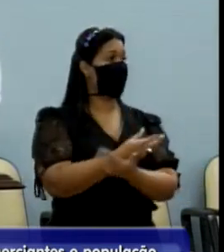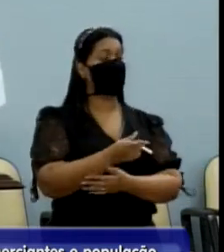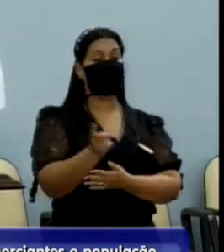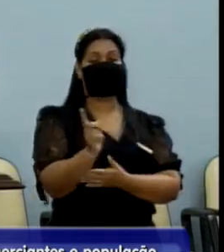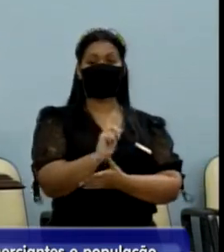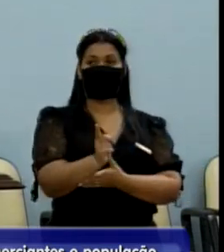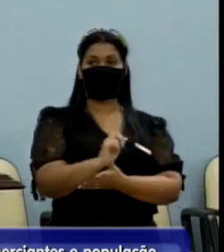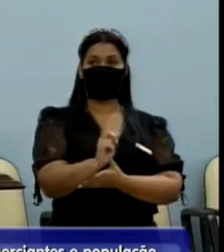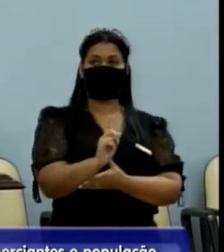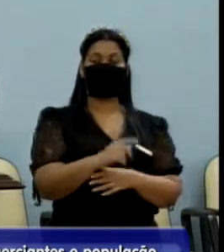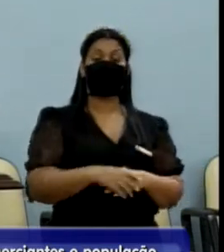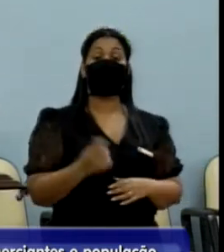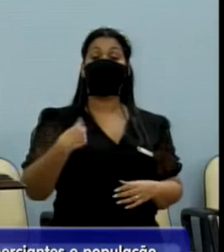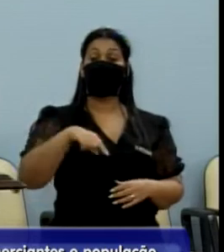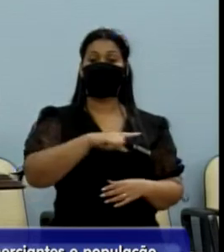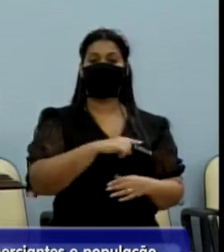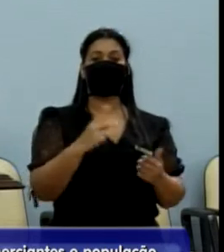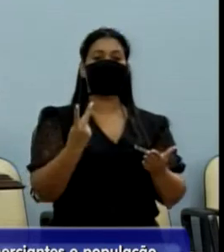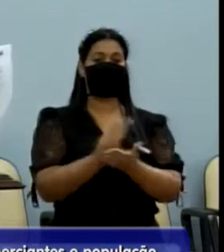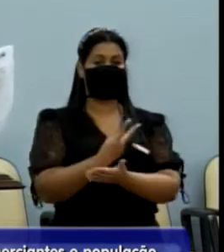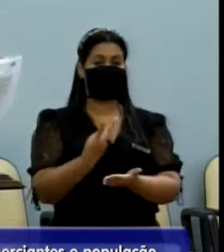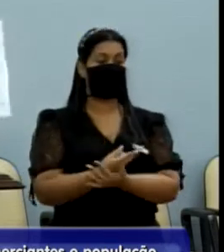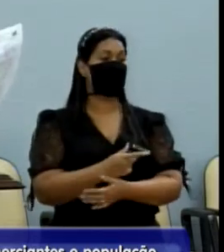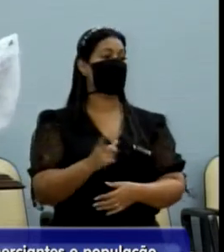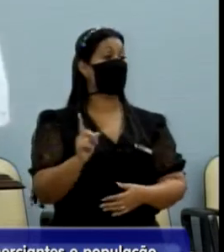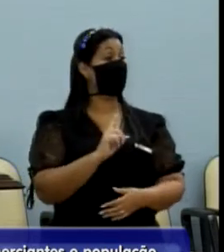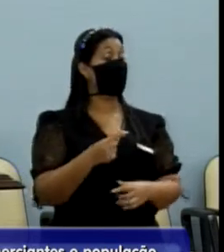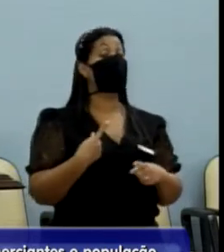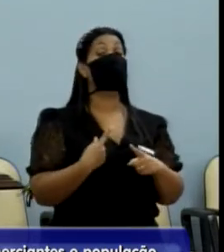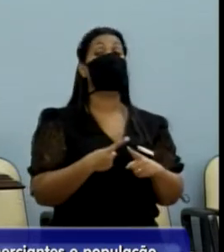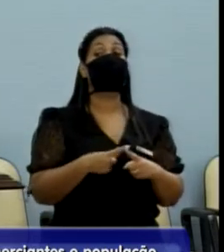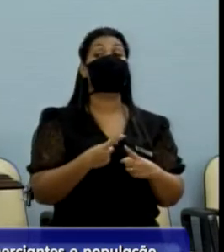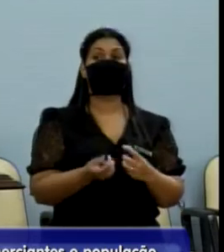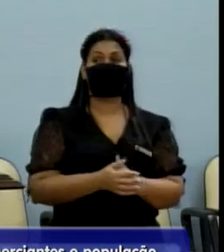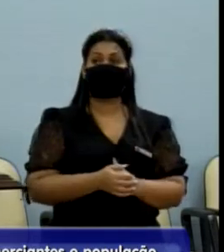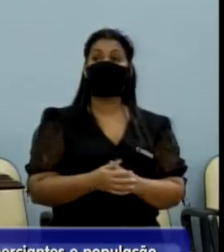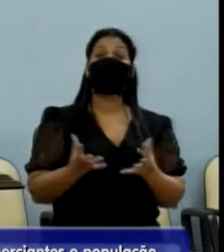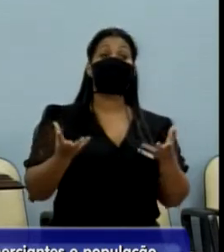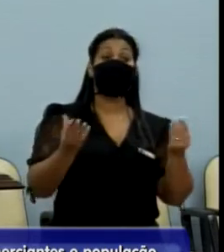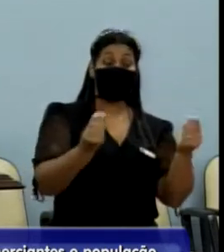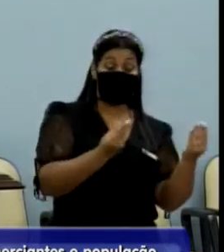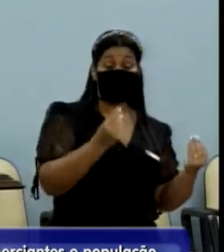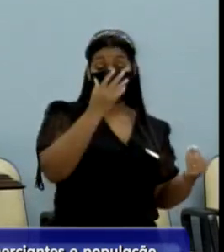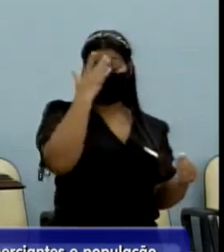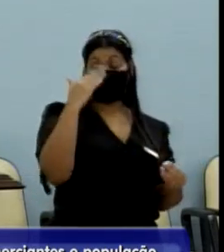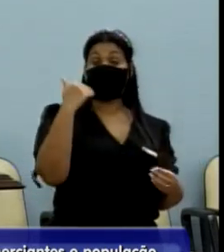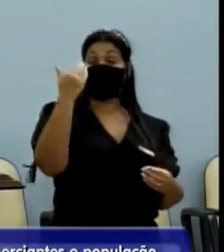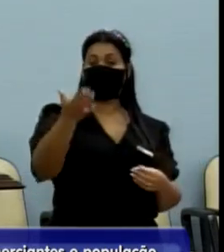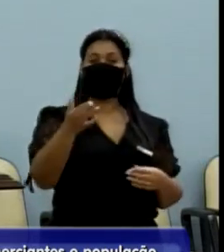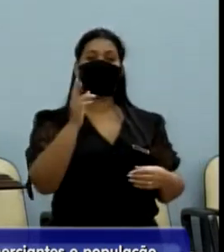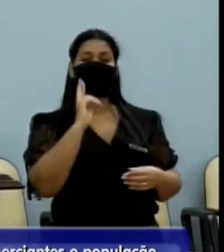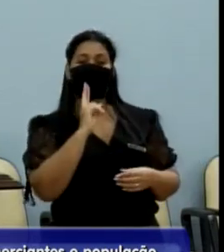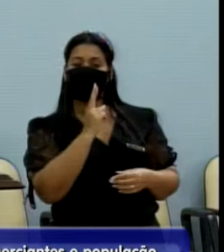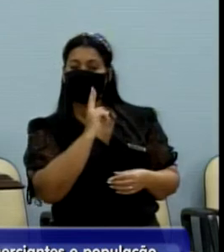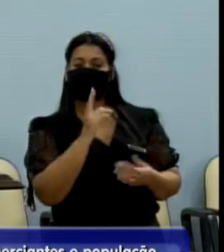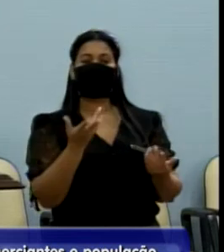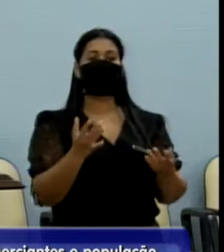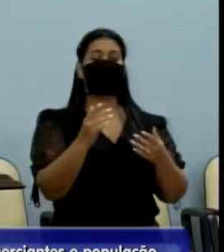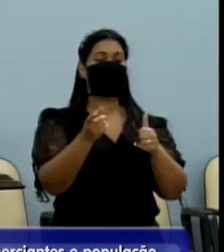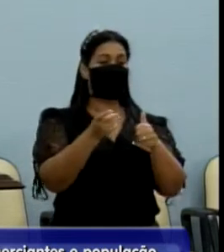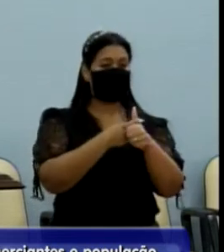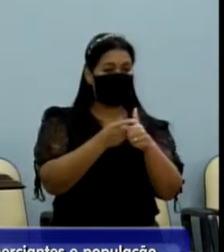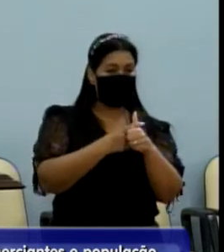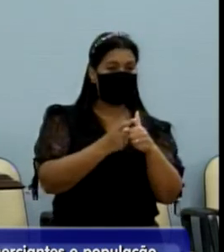nós não estamos errados. É errado. Certo? Por quê? Tem muita gente aí fora, um restaurante que ficou